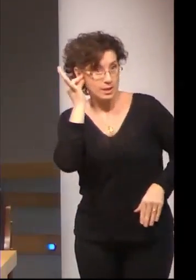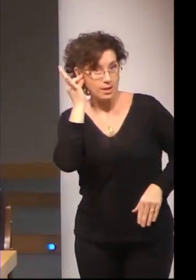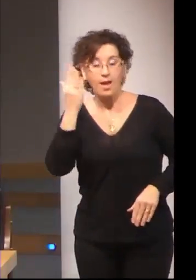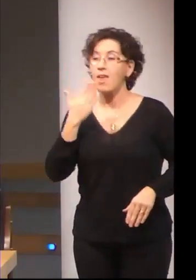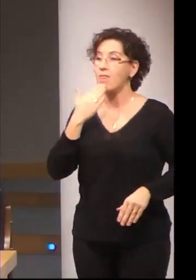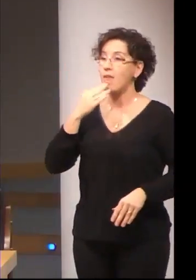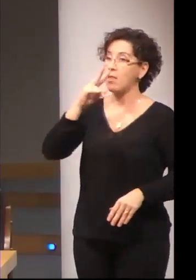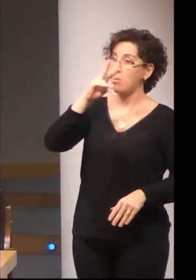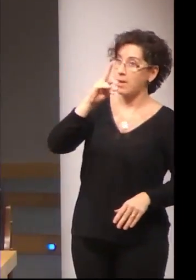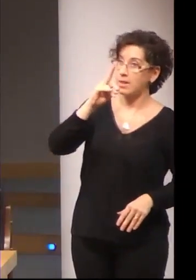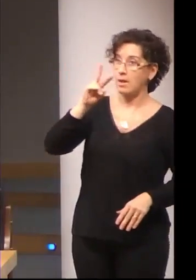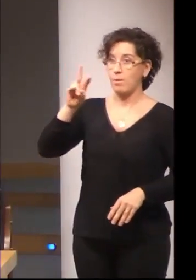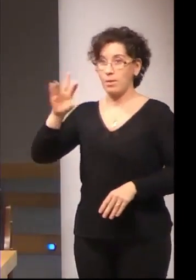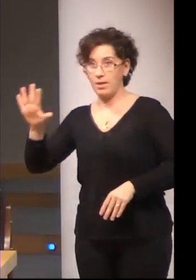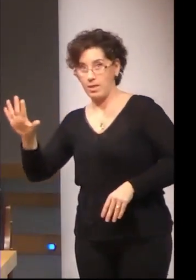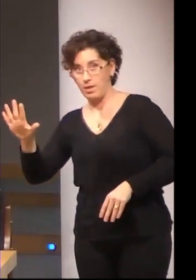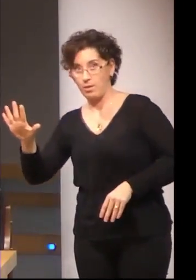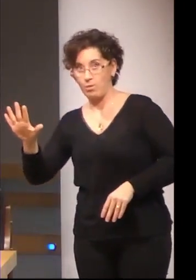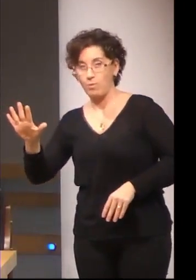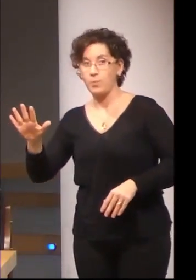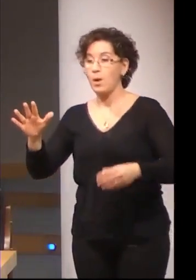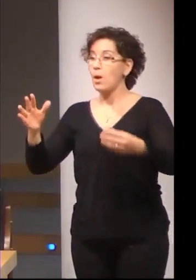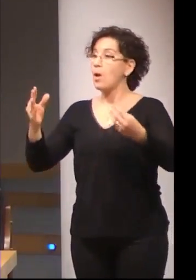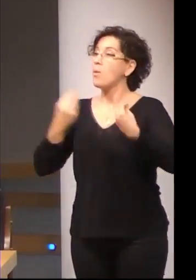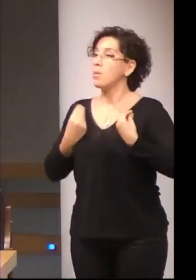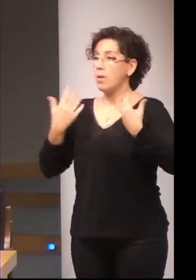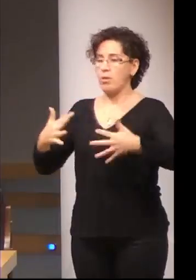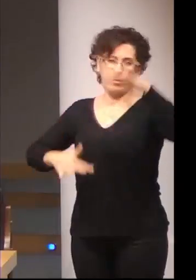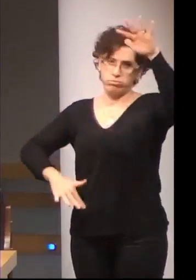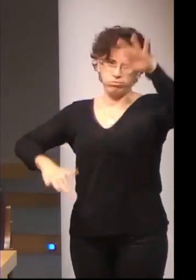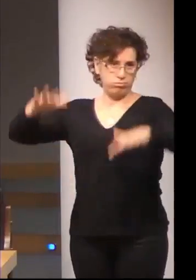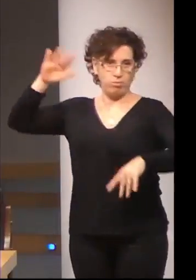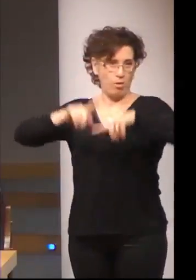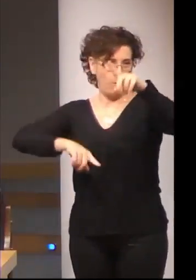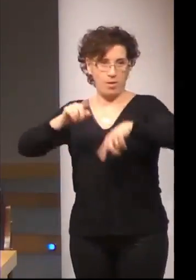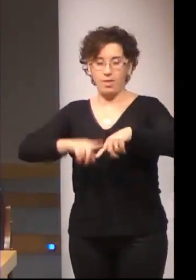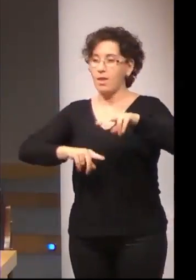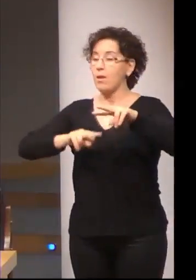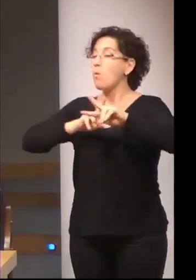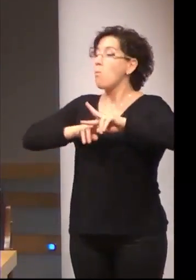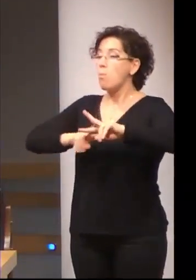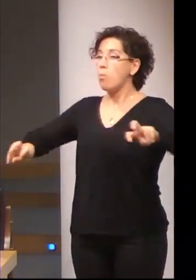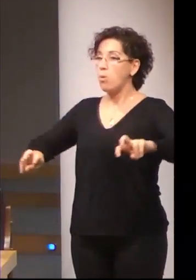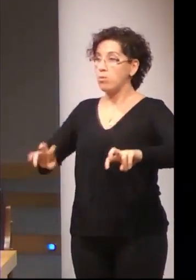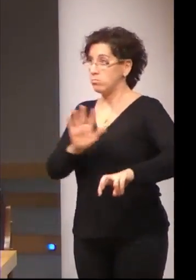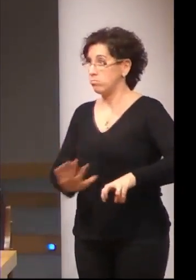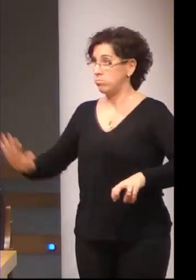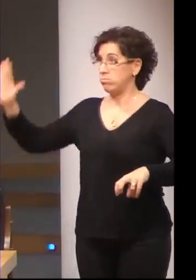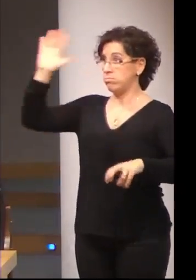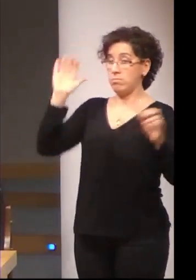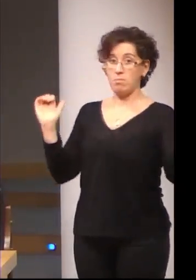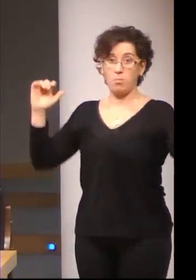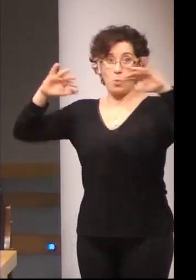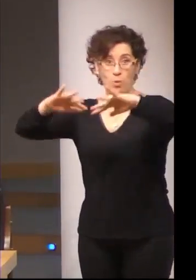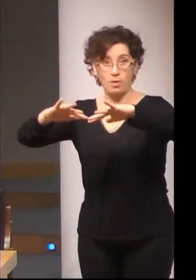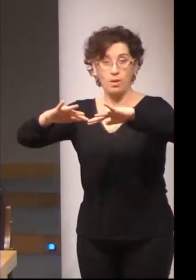el lugar de residencia ha fluctuado, en un principio eran procedentes de todo el territorio nacional, a